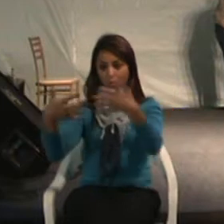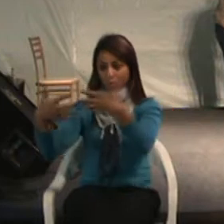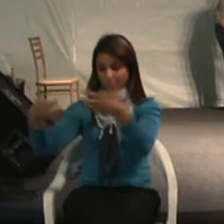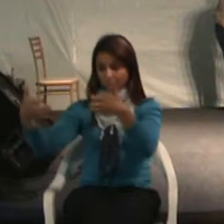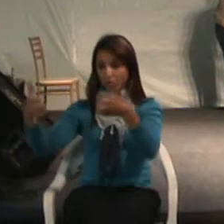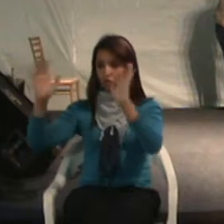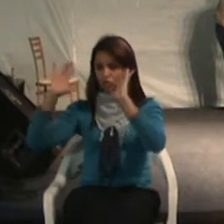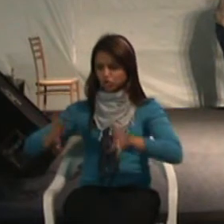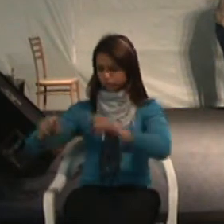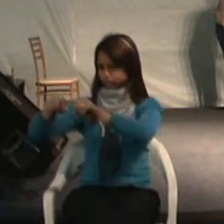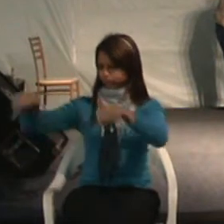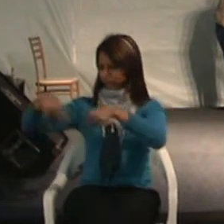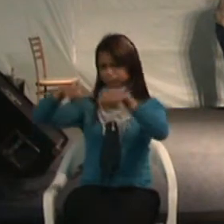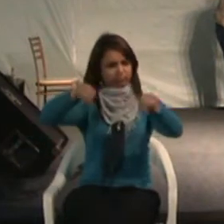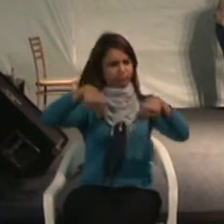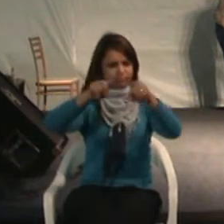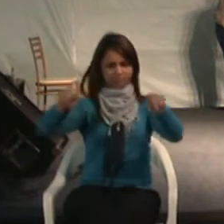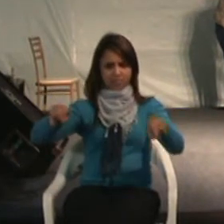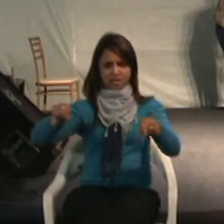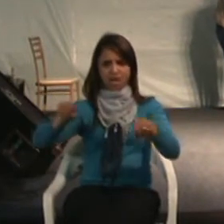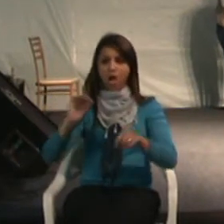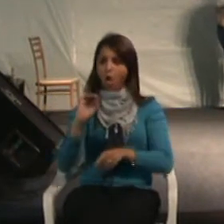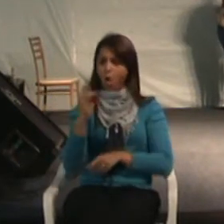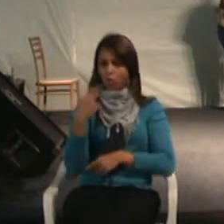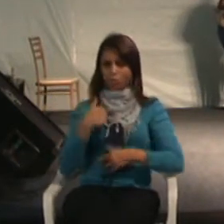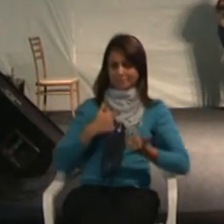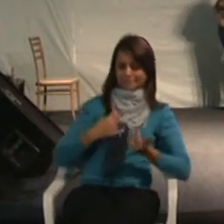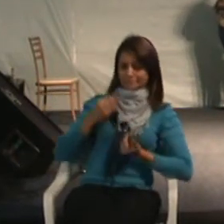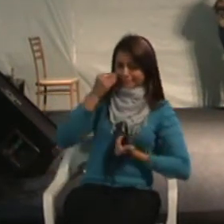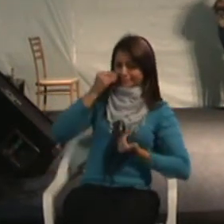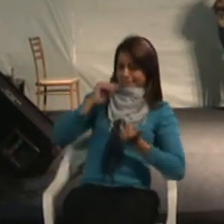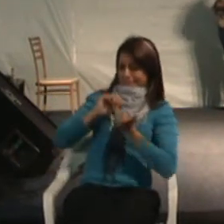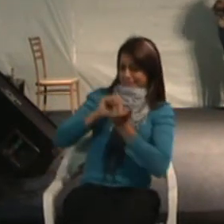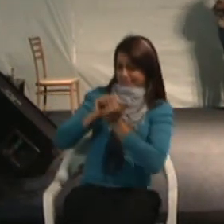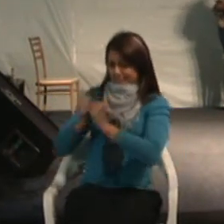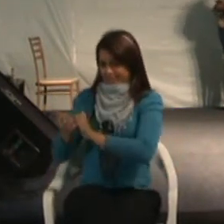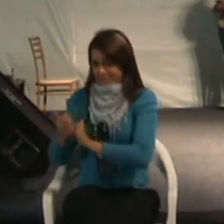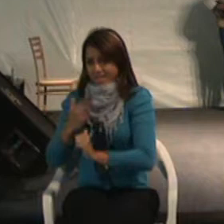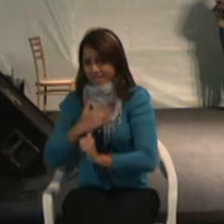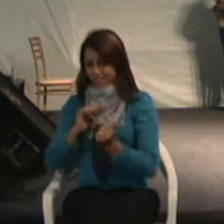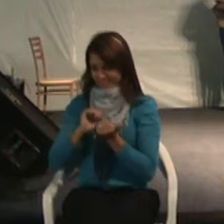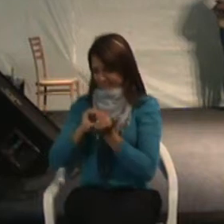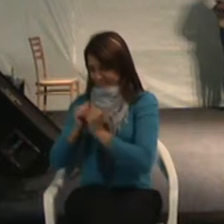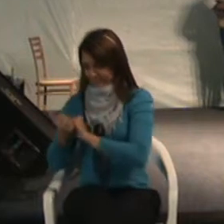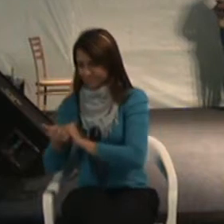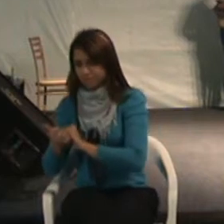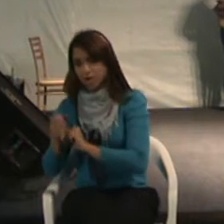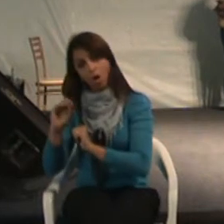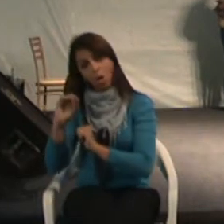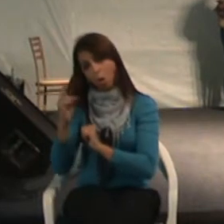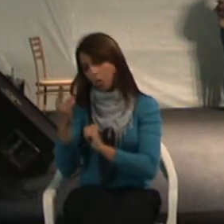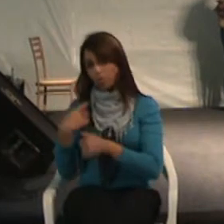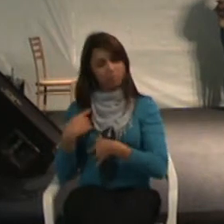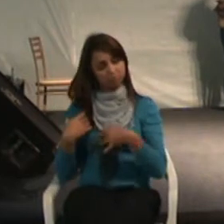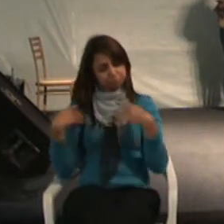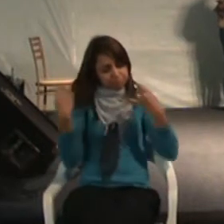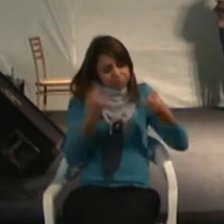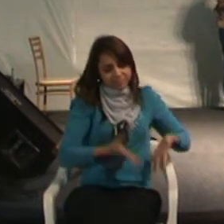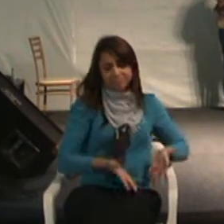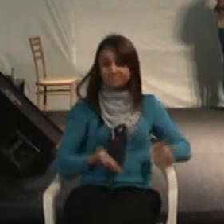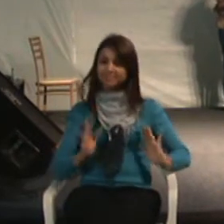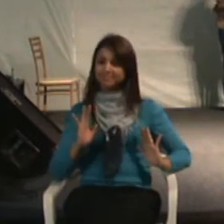estruturada. Ou eu vou me adequar ao que a Copel tem a me oferecer, ou eu estou fora da Copel.